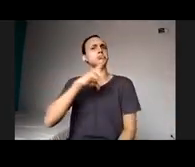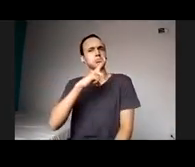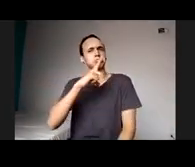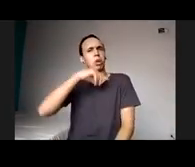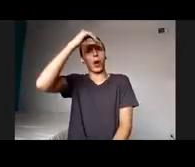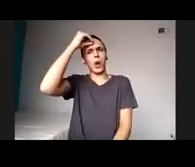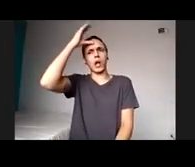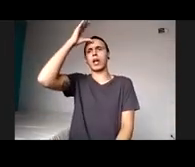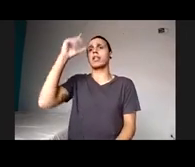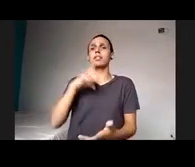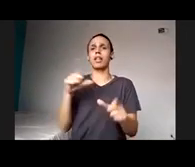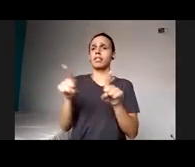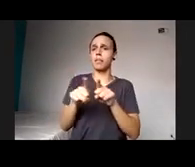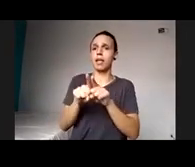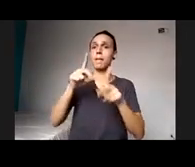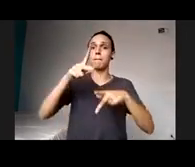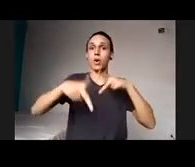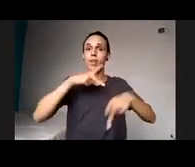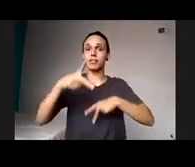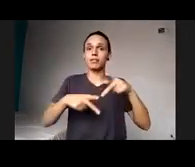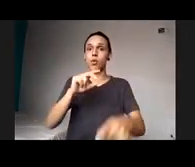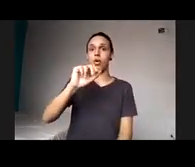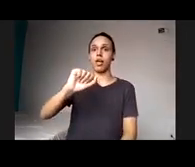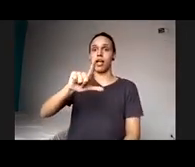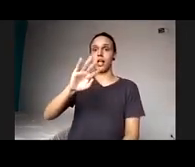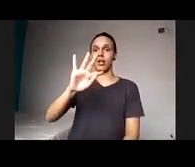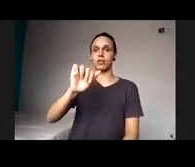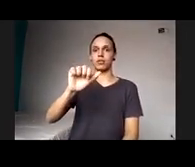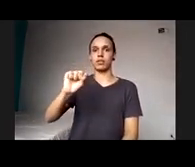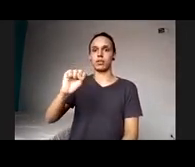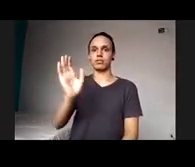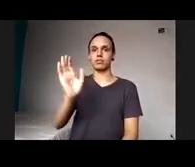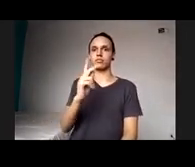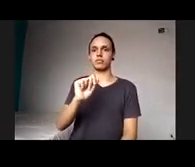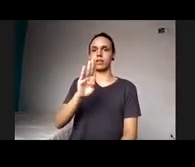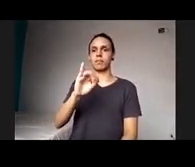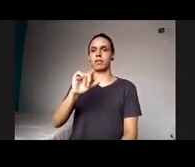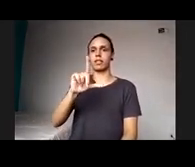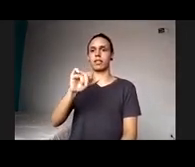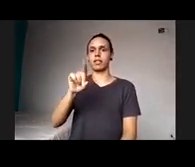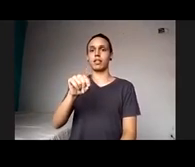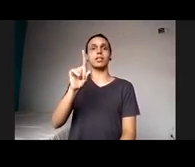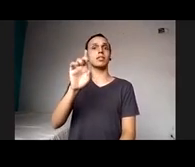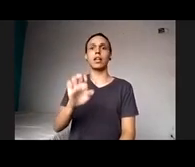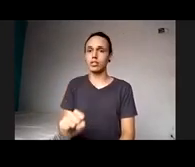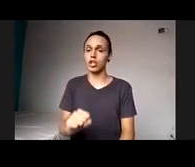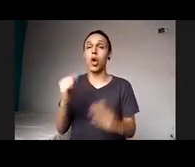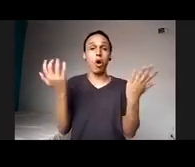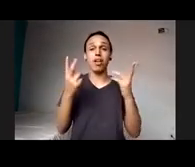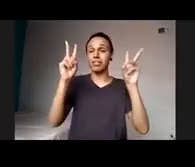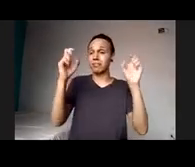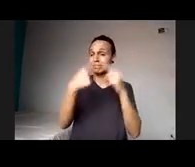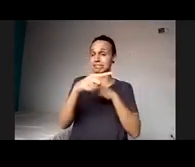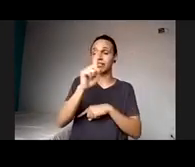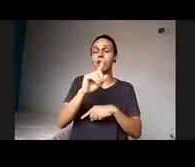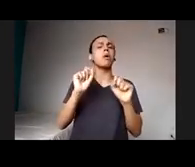habilidades de superdotação, que não é nosso objeto aqui hoje, mas que são totalmente excluídos dos sistemas porque não se adaptam a eles,